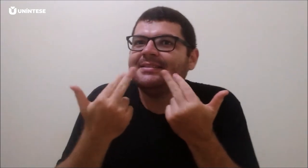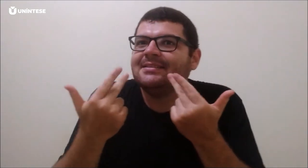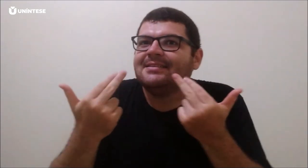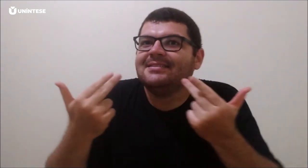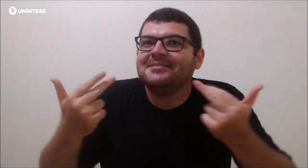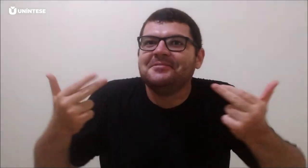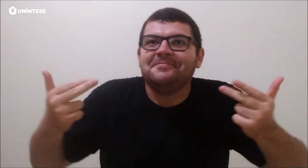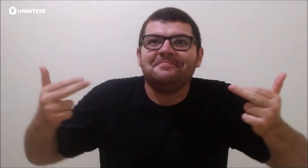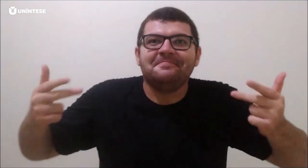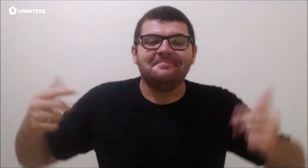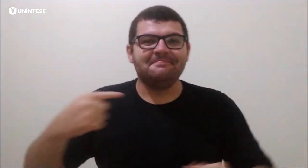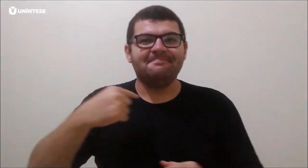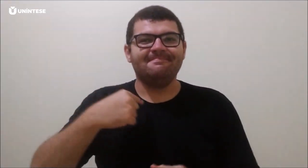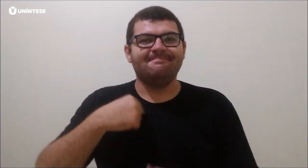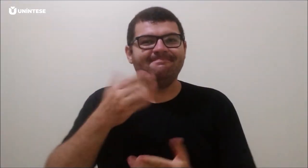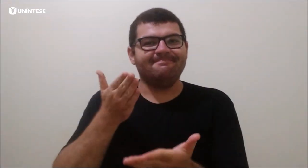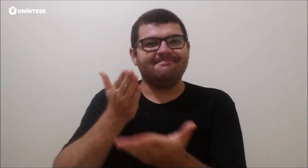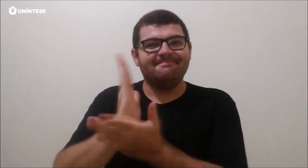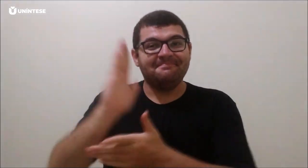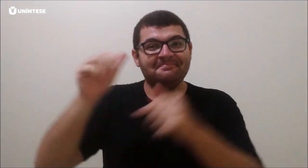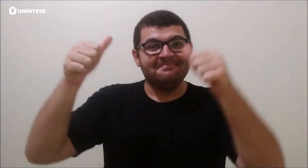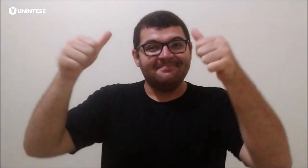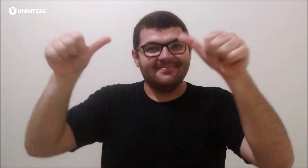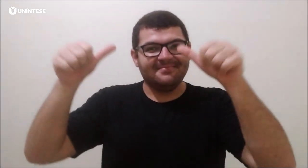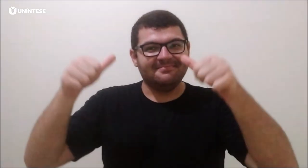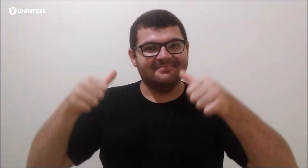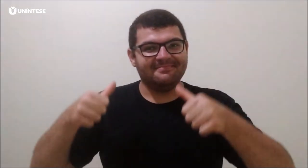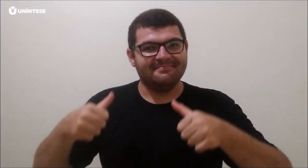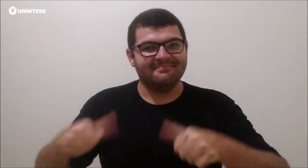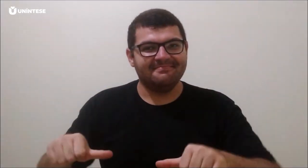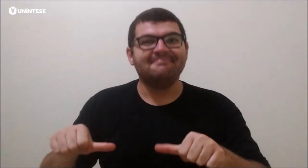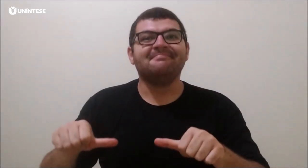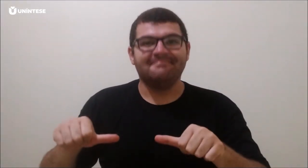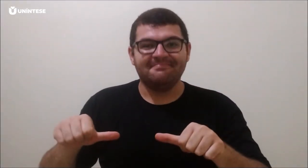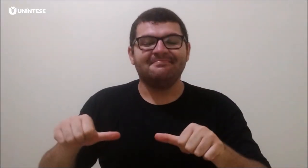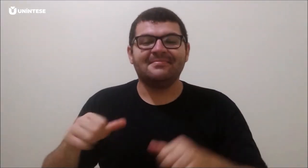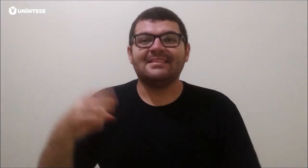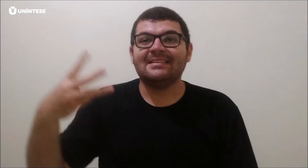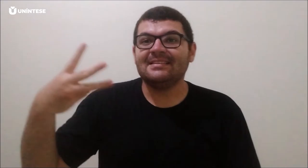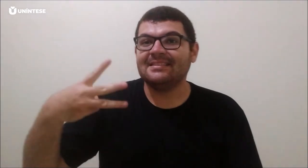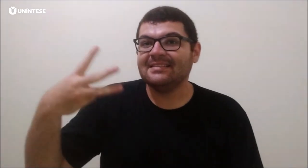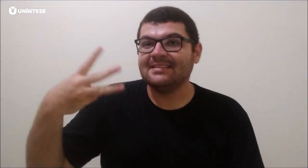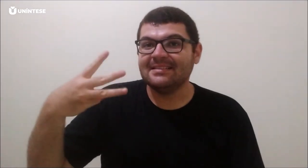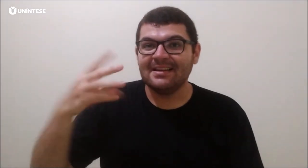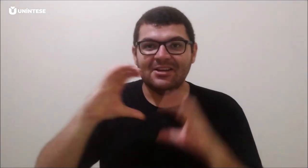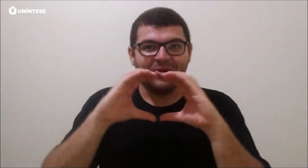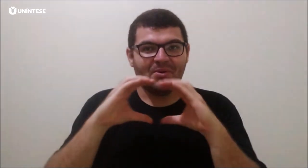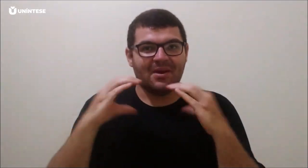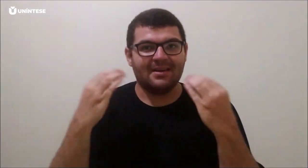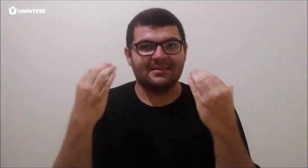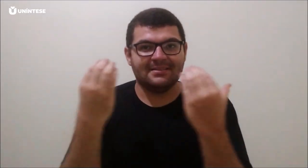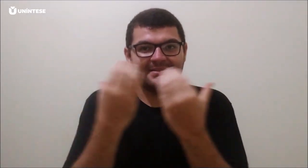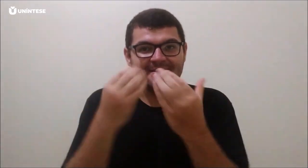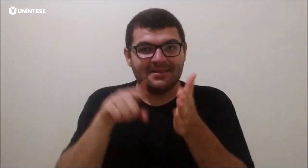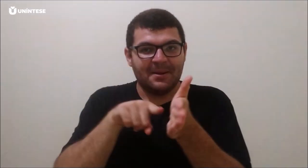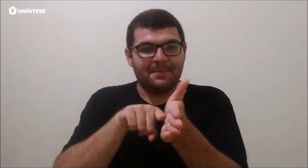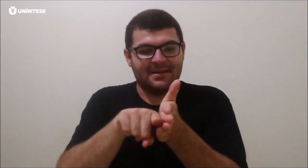E eu venho, neste momento, trazer uma grande novidade. A minha aprovação com uma apresentação de pôster. No